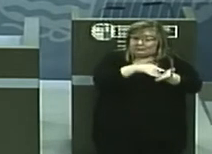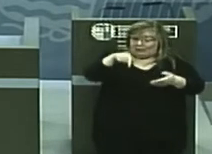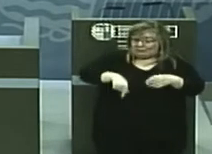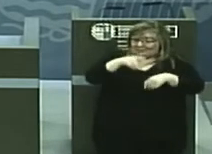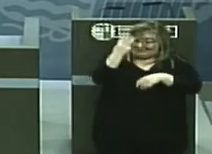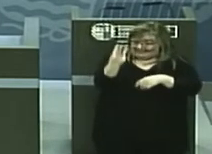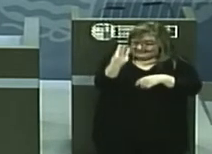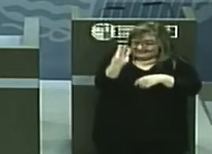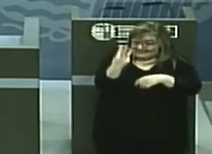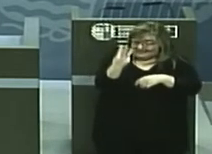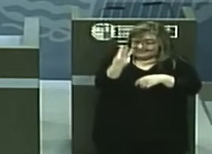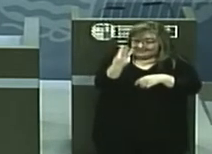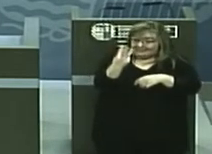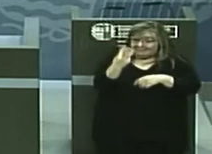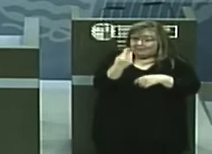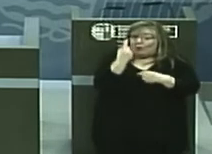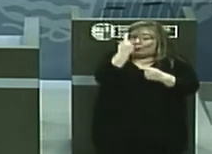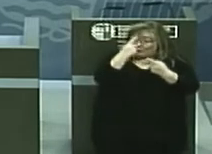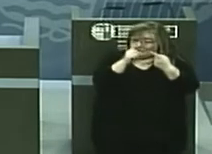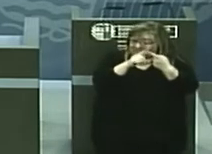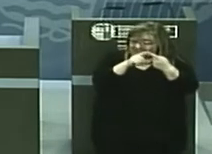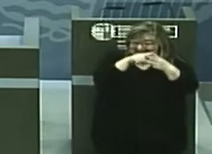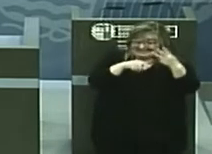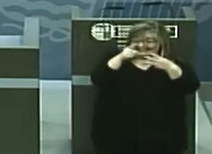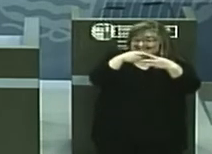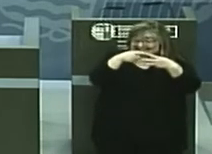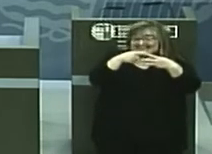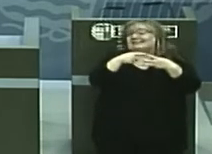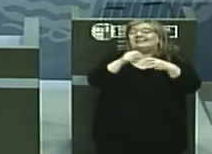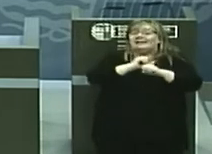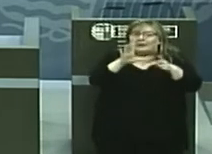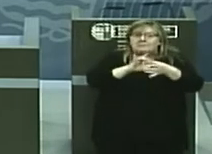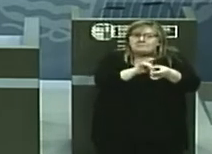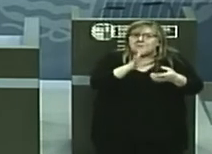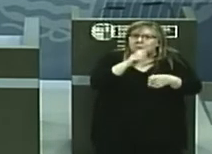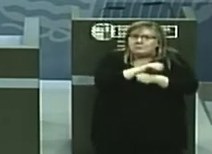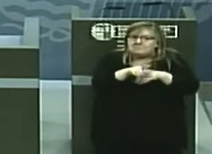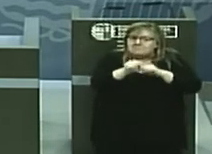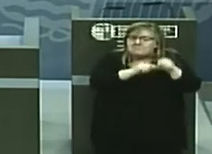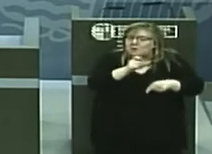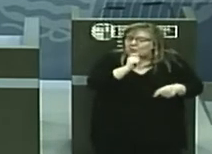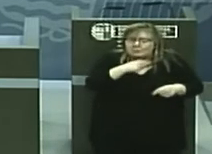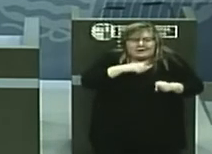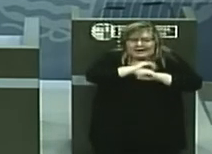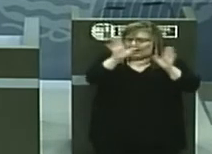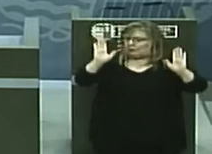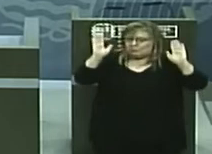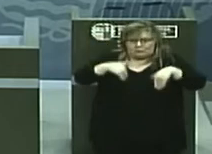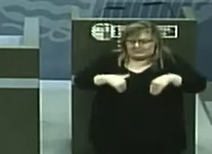hay uno que de momento no está establecido la relación claramente, pero